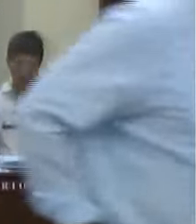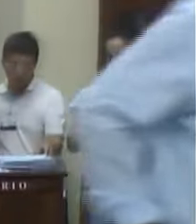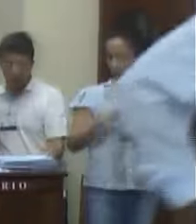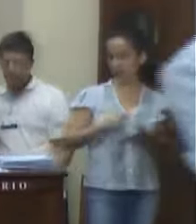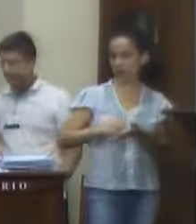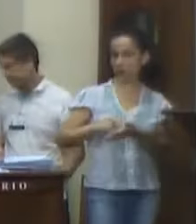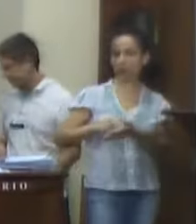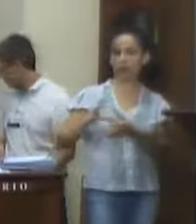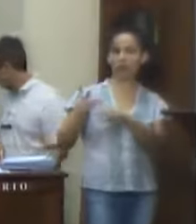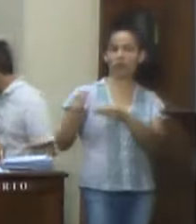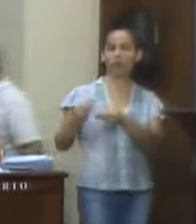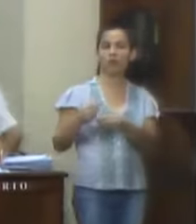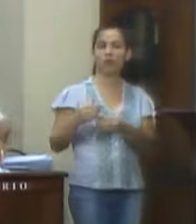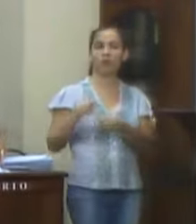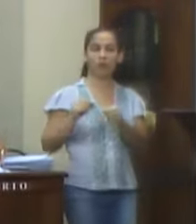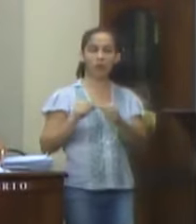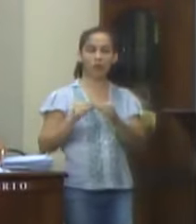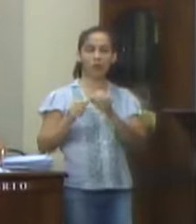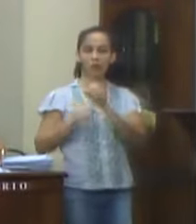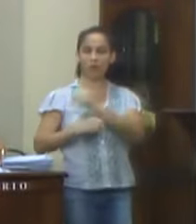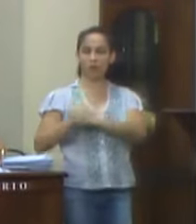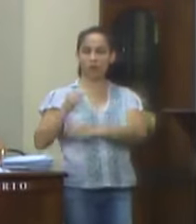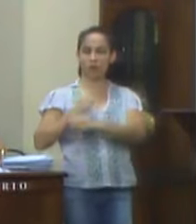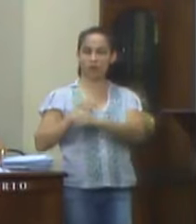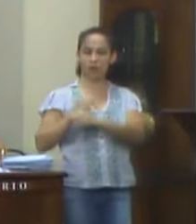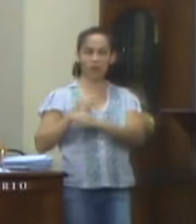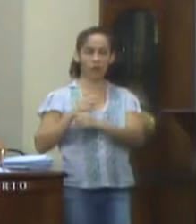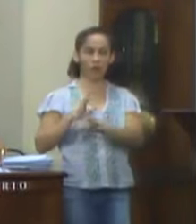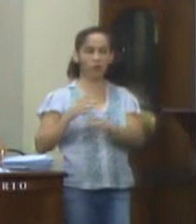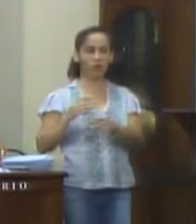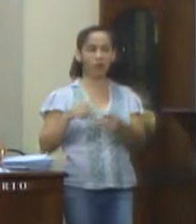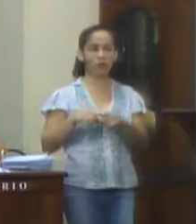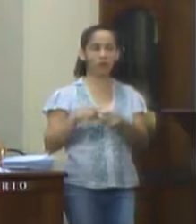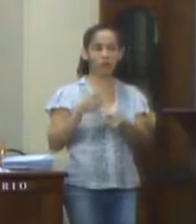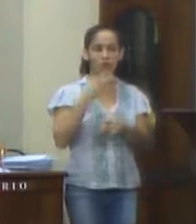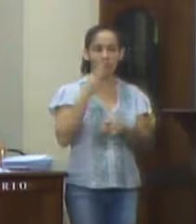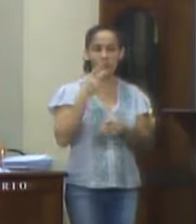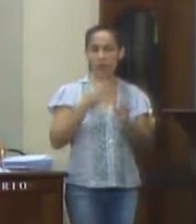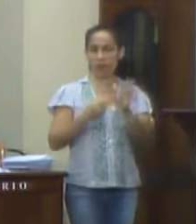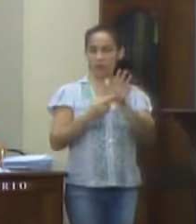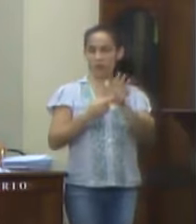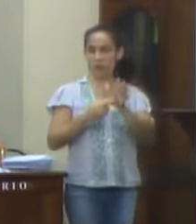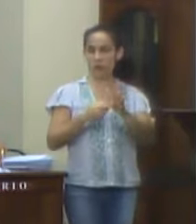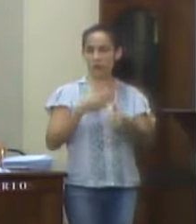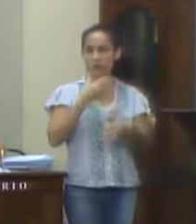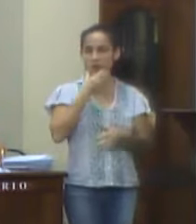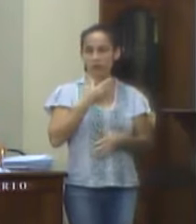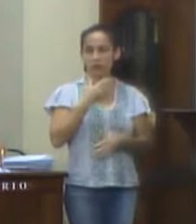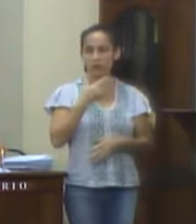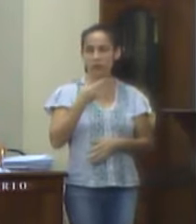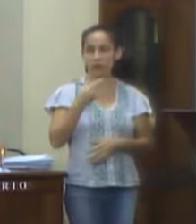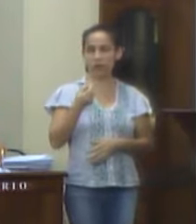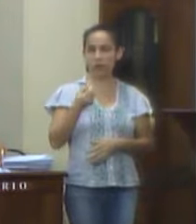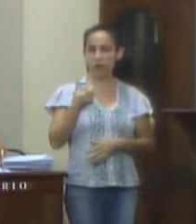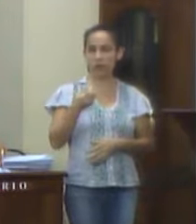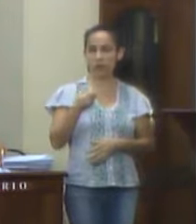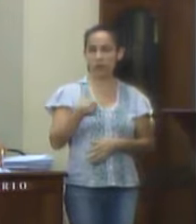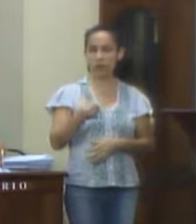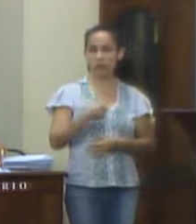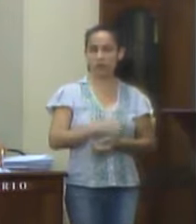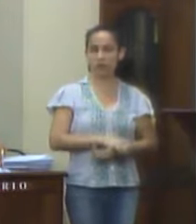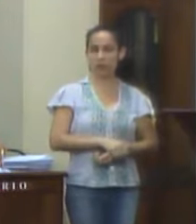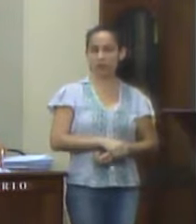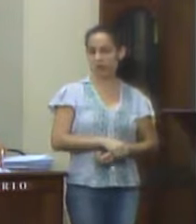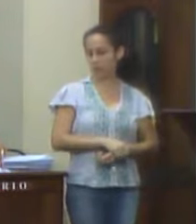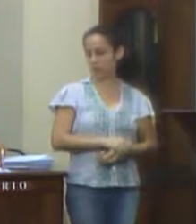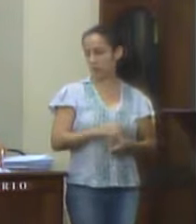2017, porém, referentes ao exercício de 2016, dezembro de 2016, por não pertencer à competência